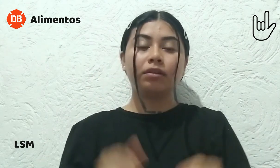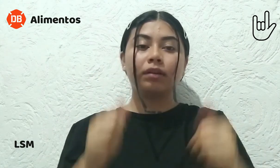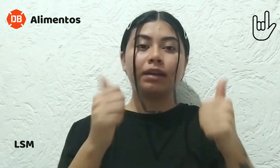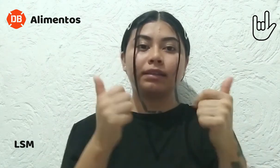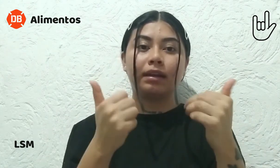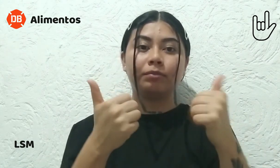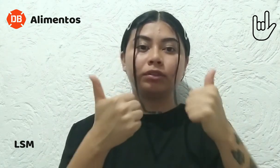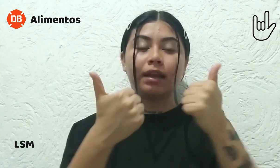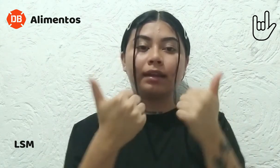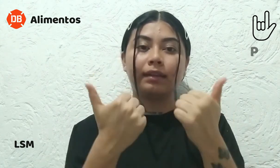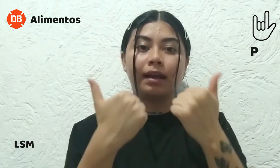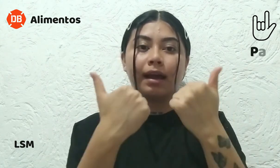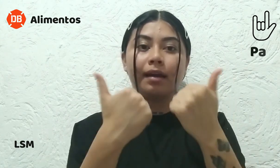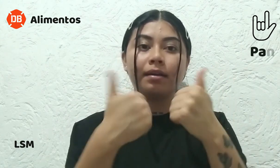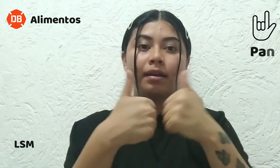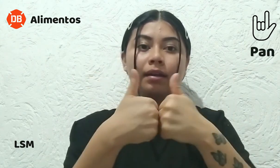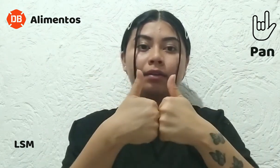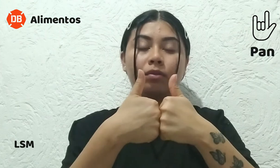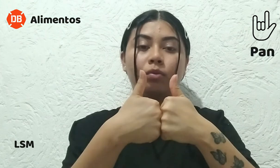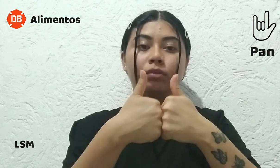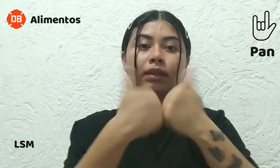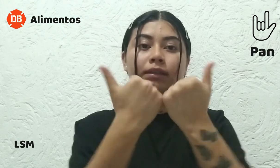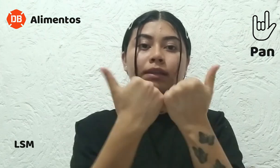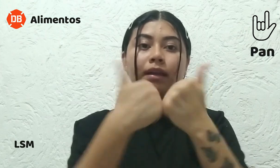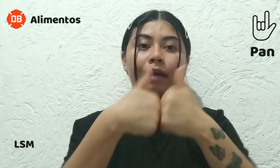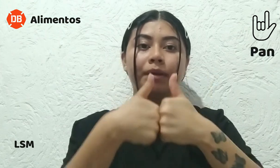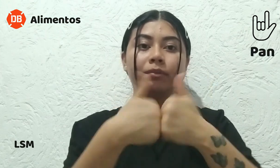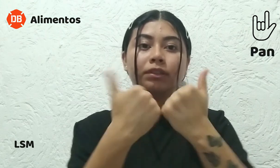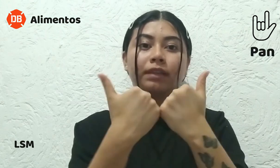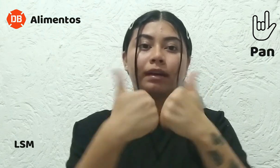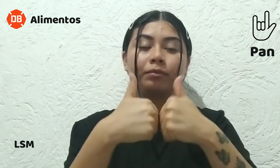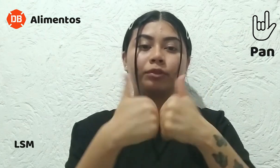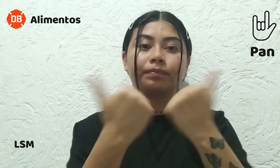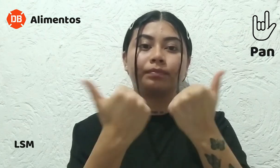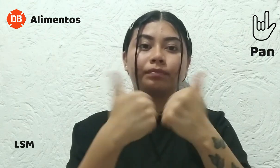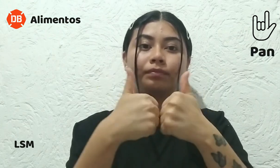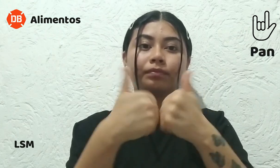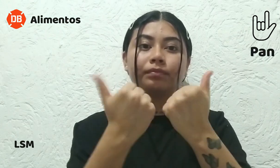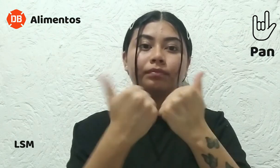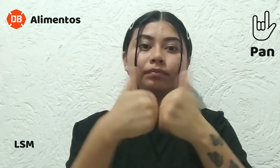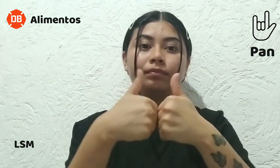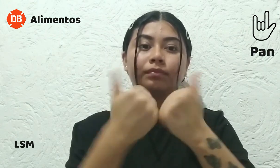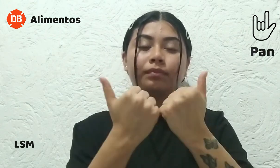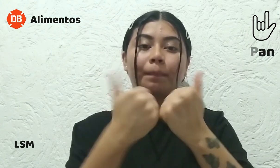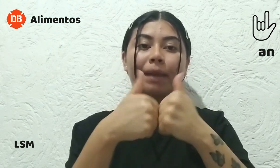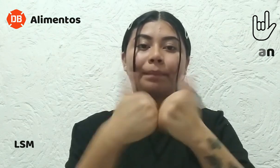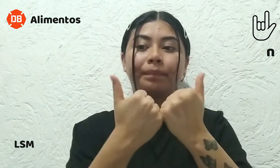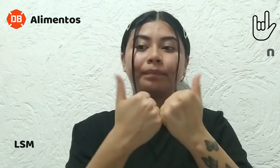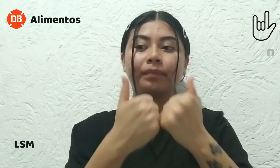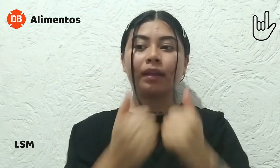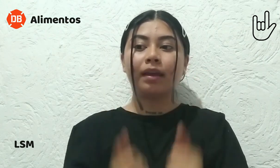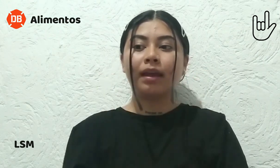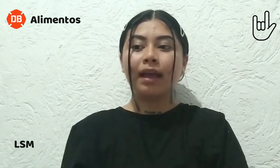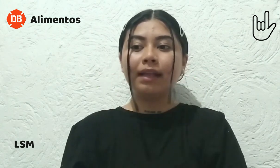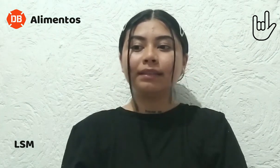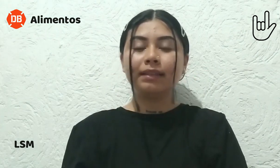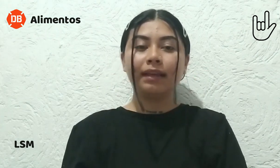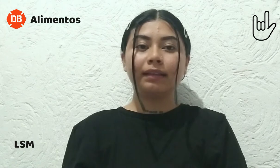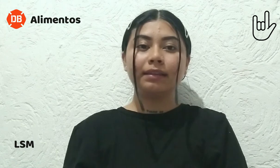realizaremos la letra A juntas y abrimos y cerramos. ¡Pam! El siguiente es